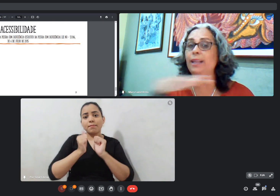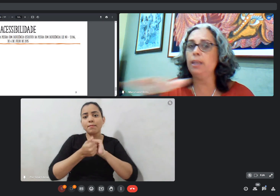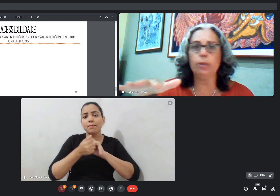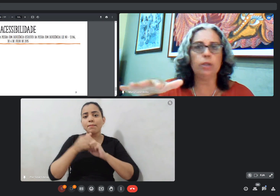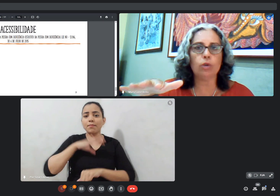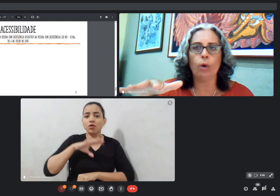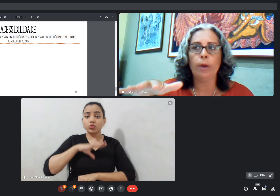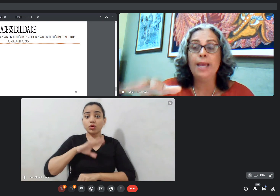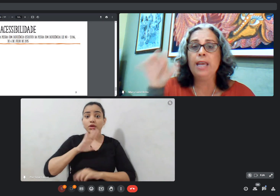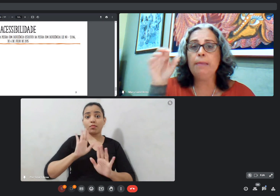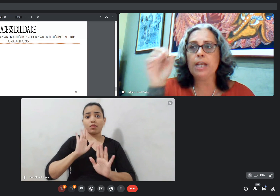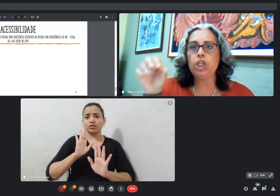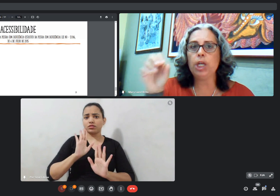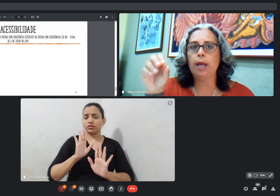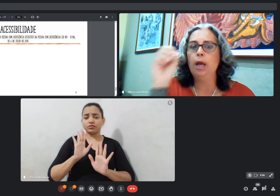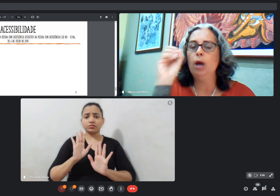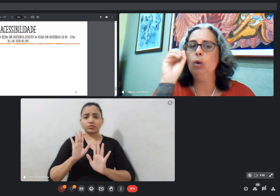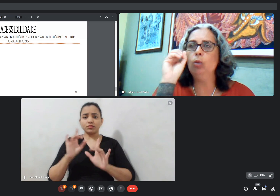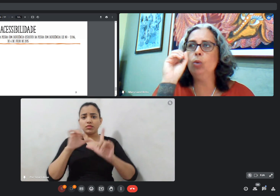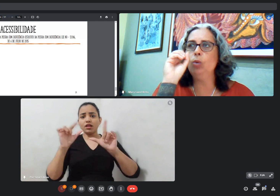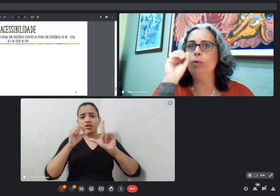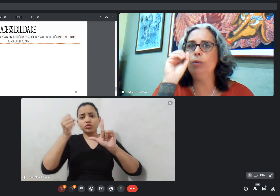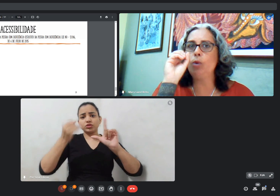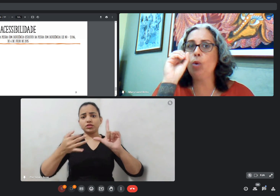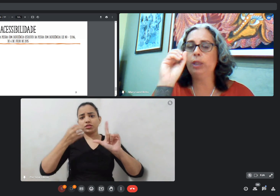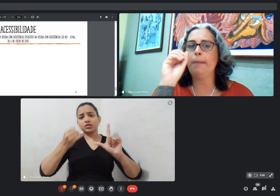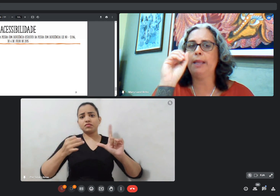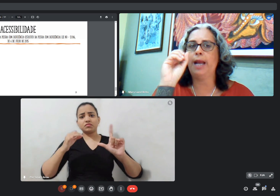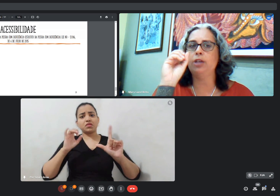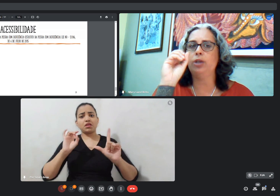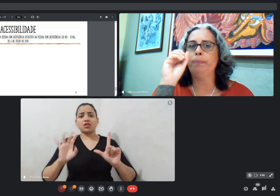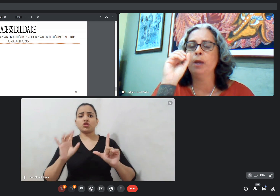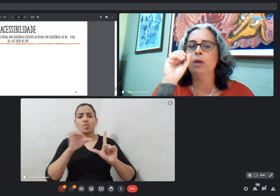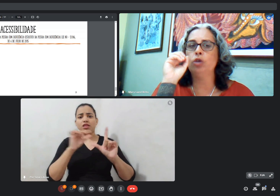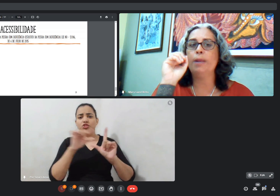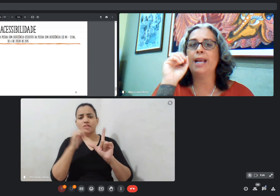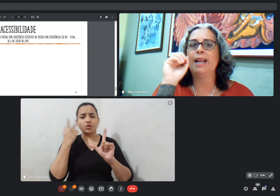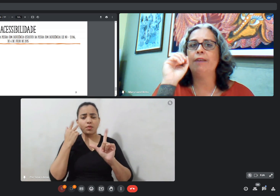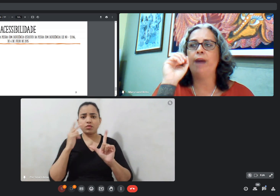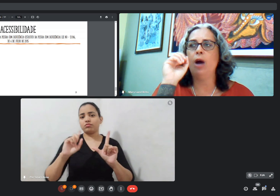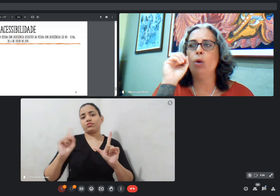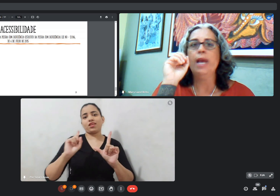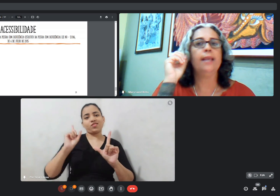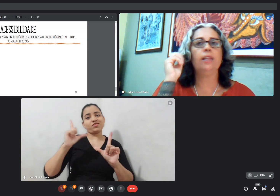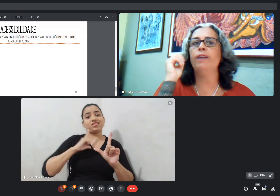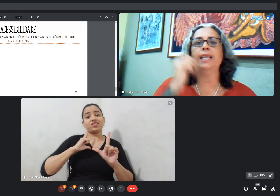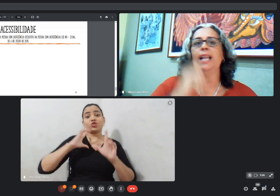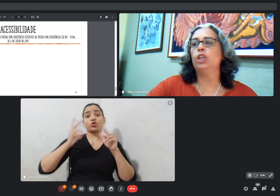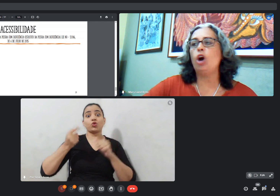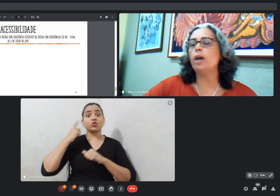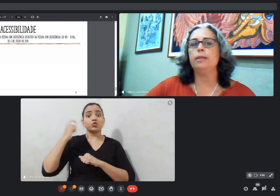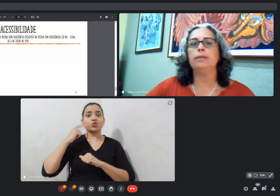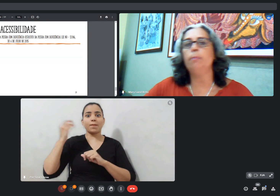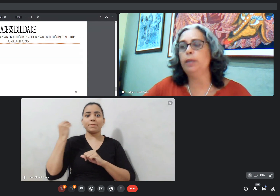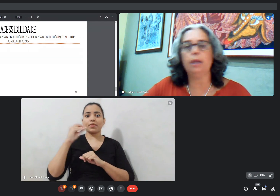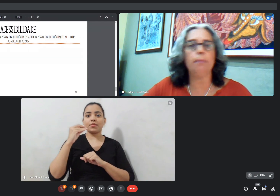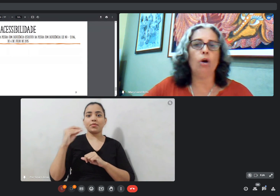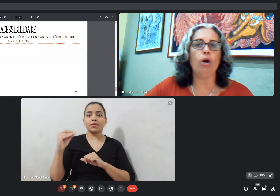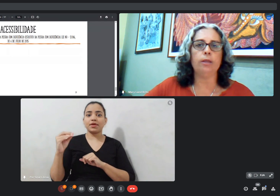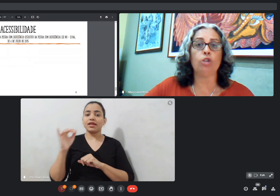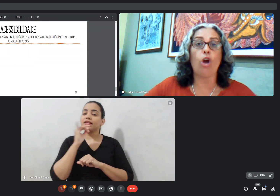qualquer tipo de som. Imagina um curta-metragem sobre carnaval, então vai ter lá toque de